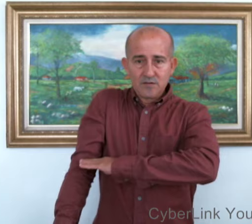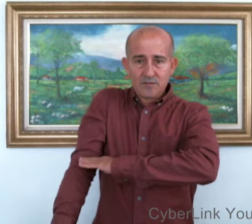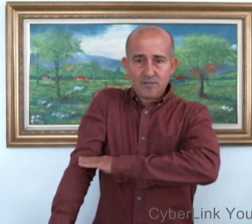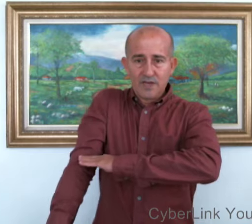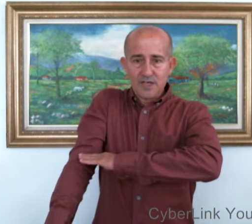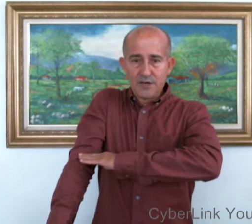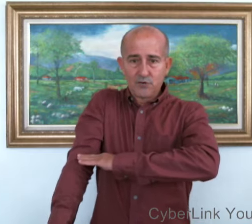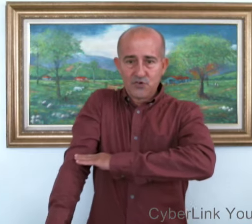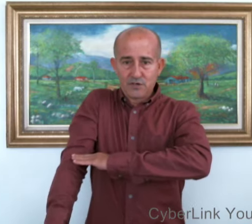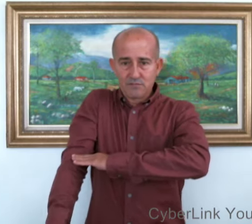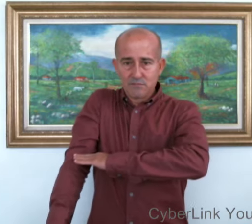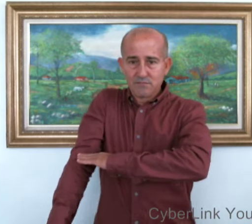Medianoche.